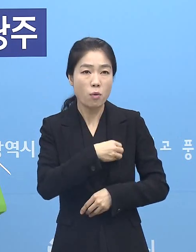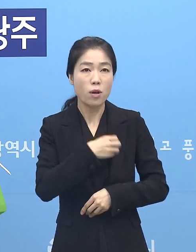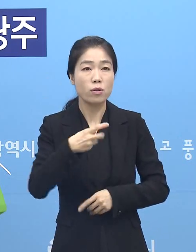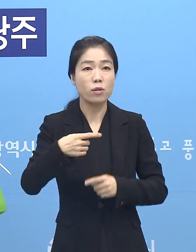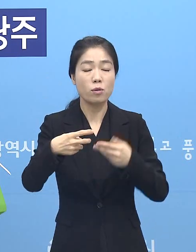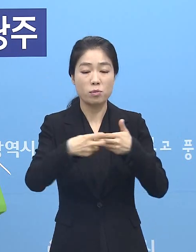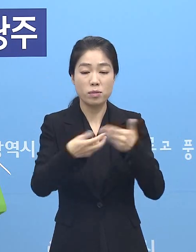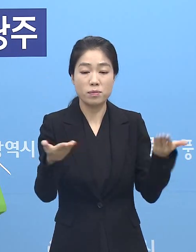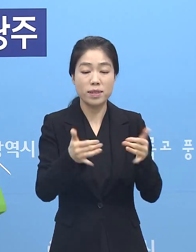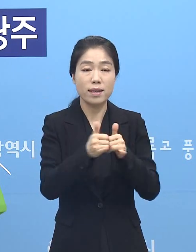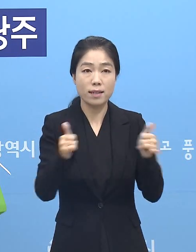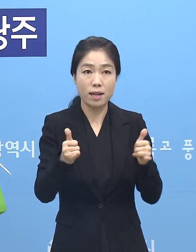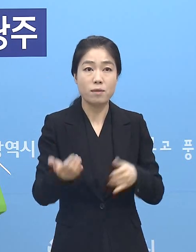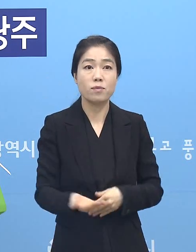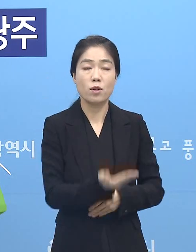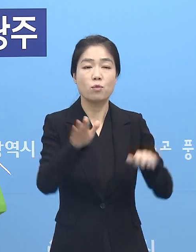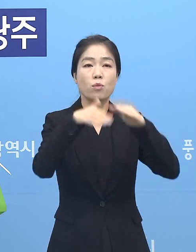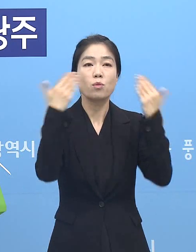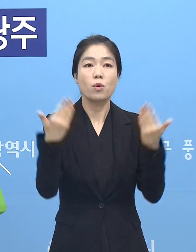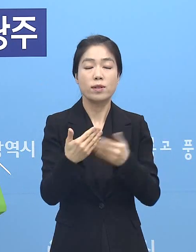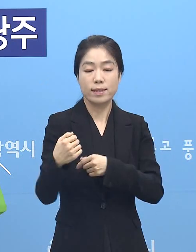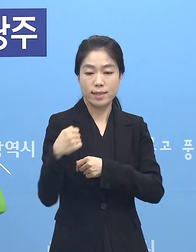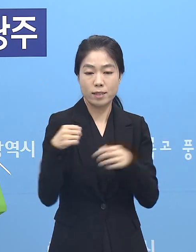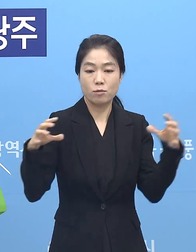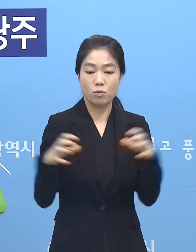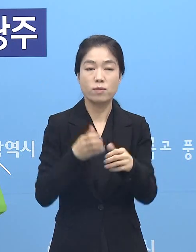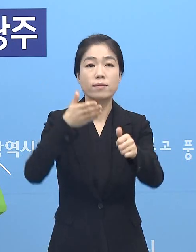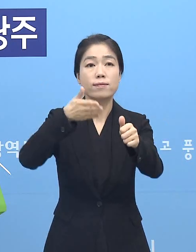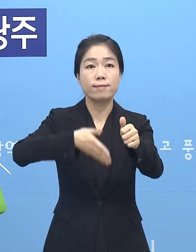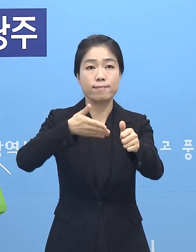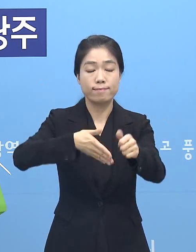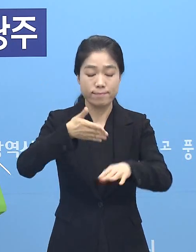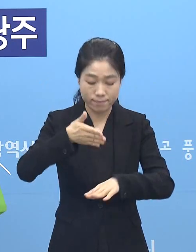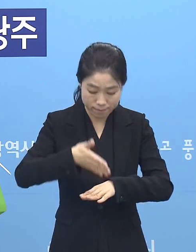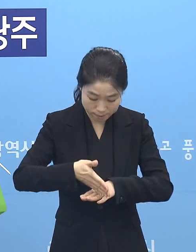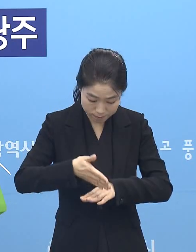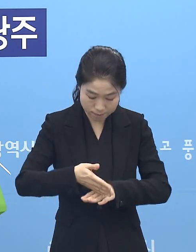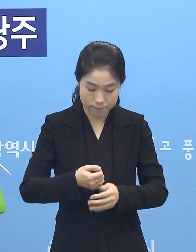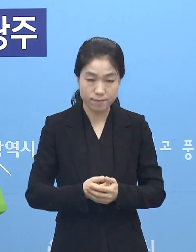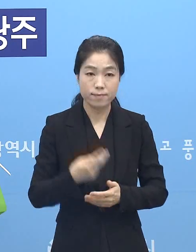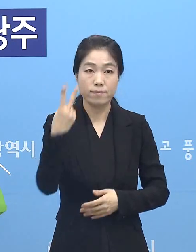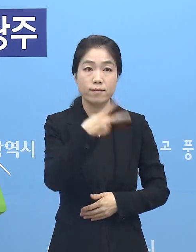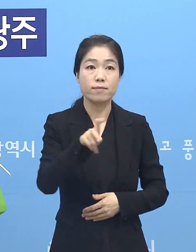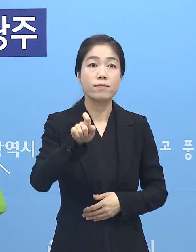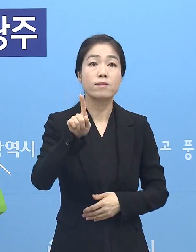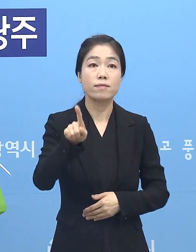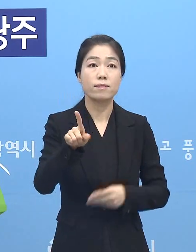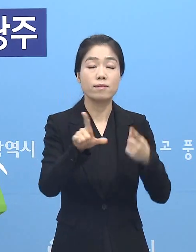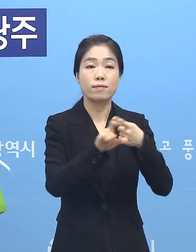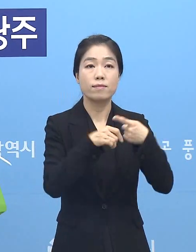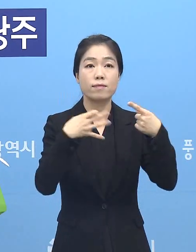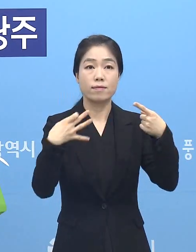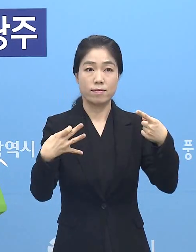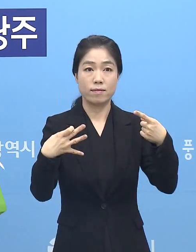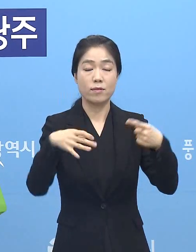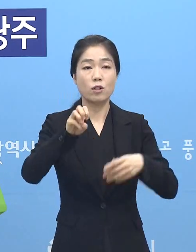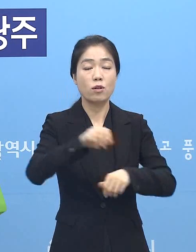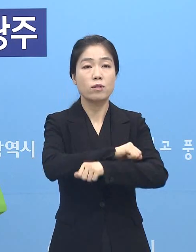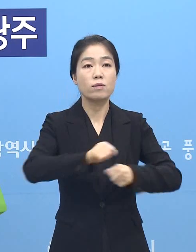의료기관 종사자 여러분 모두 힘을 모아주십시오. 감사합니다. 2021년 1월 14일